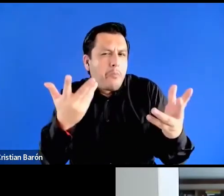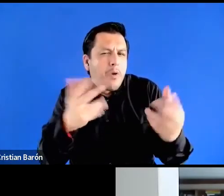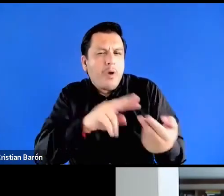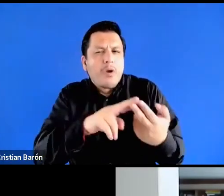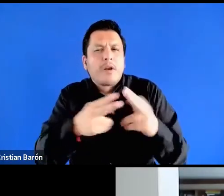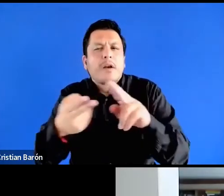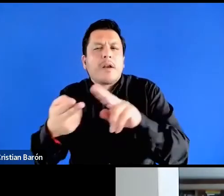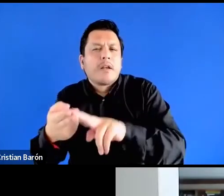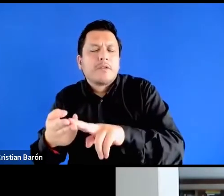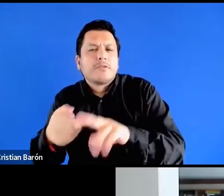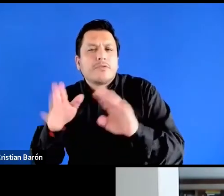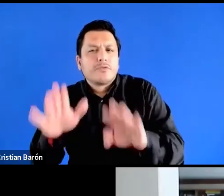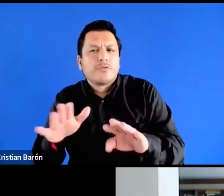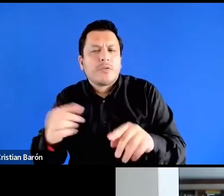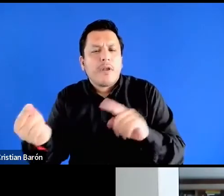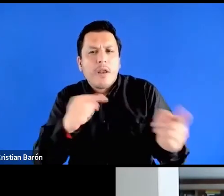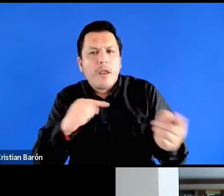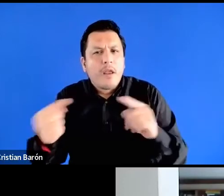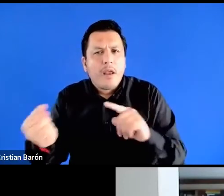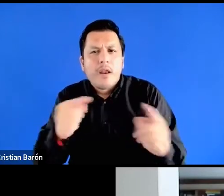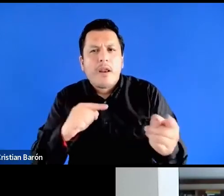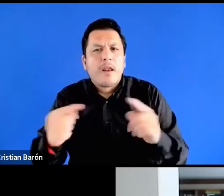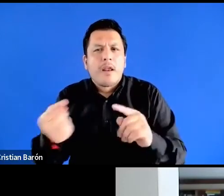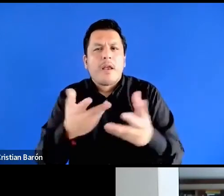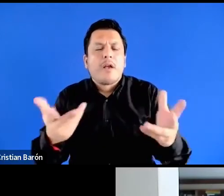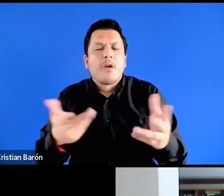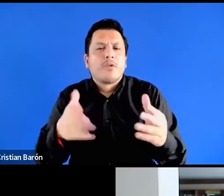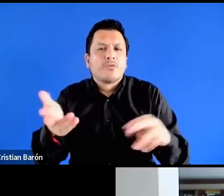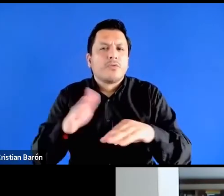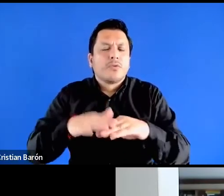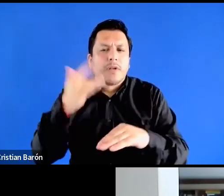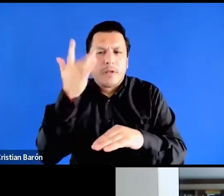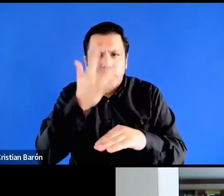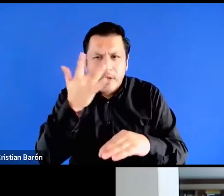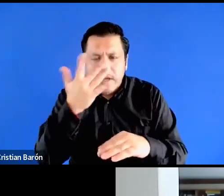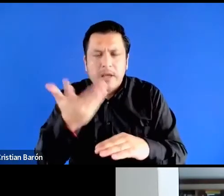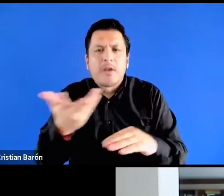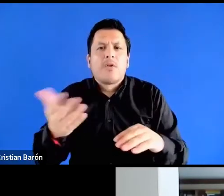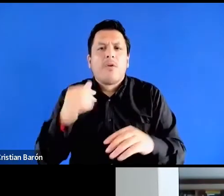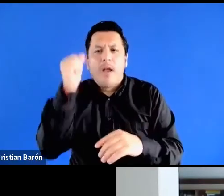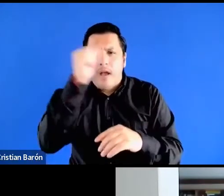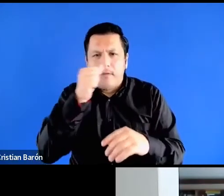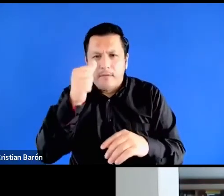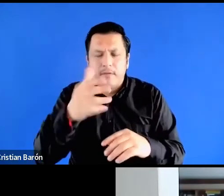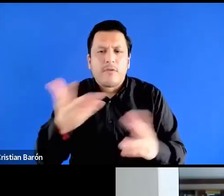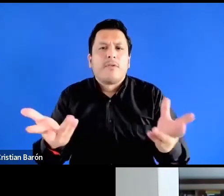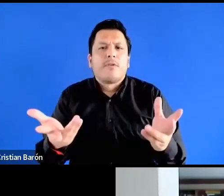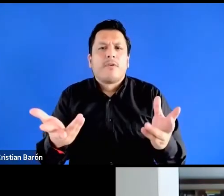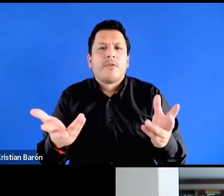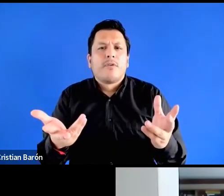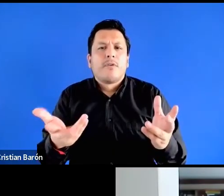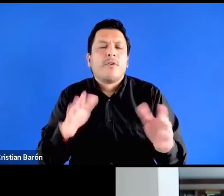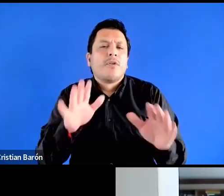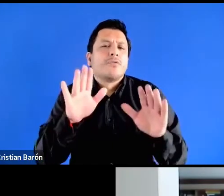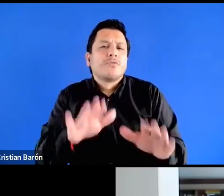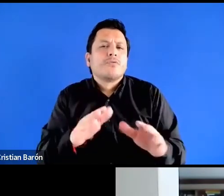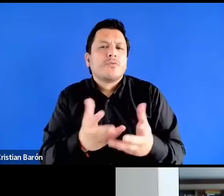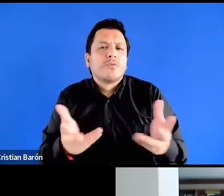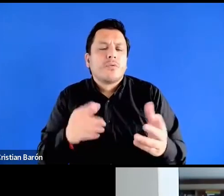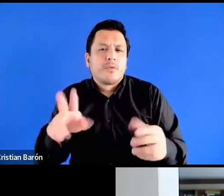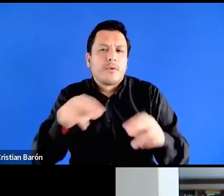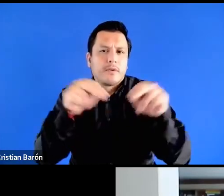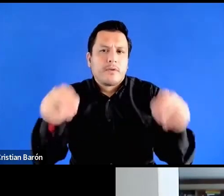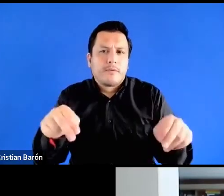con con estas discusiones sobre lo negro sobre lo afro y y también sobre el